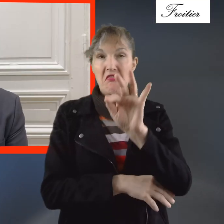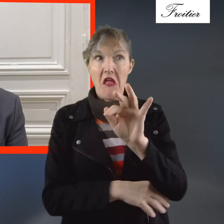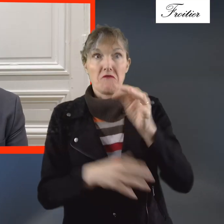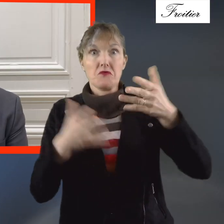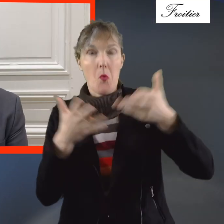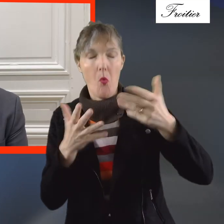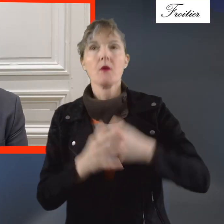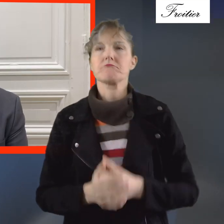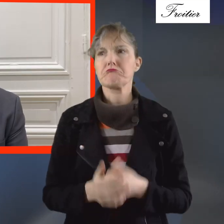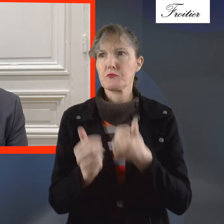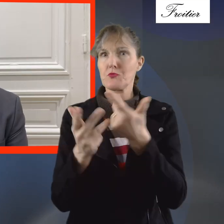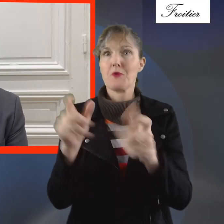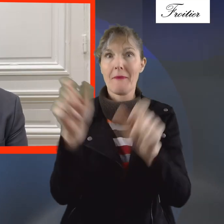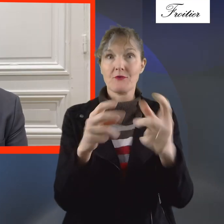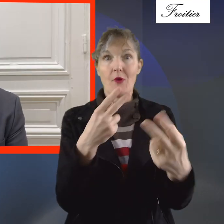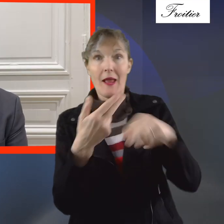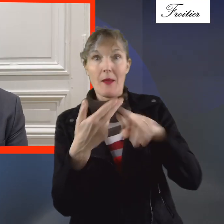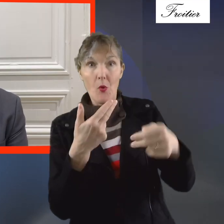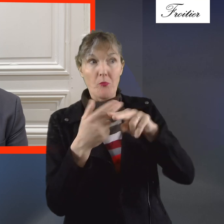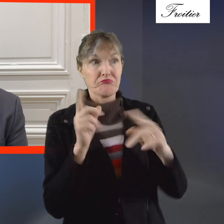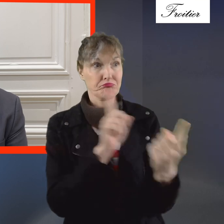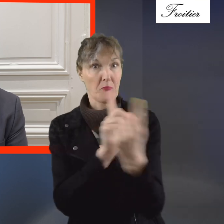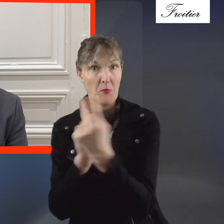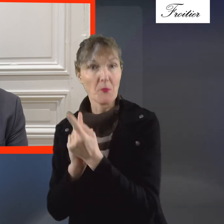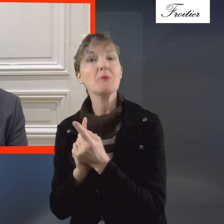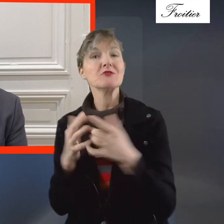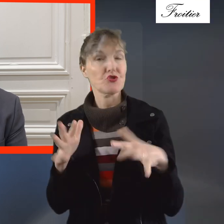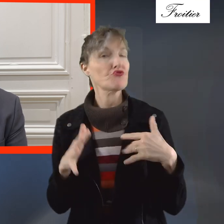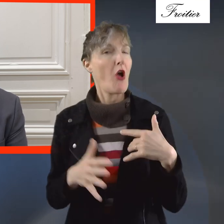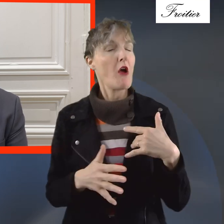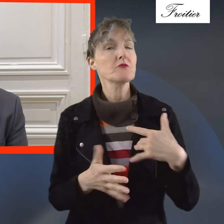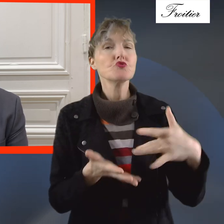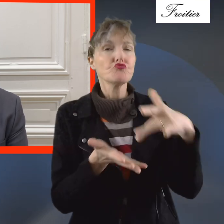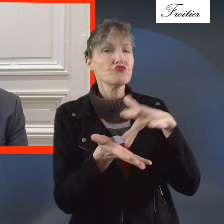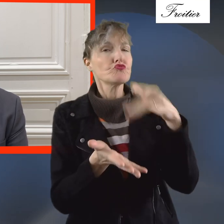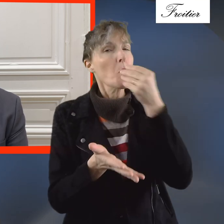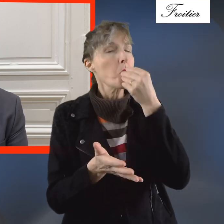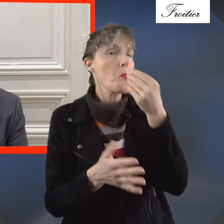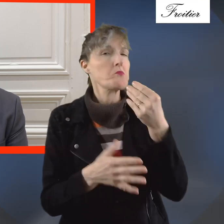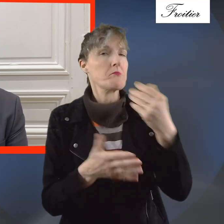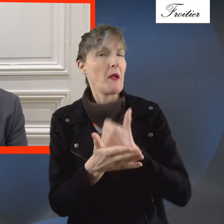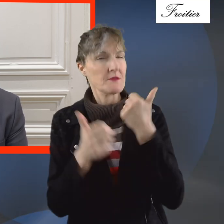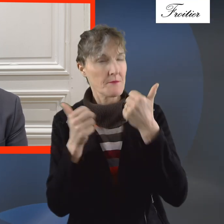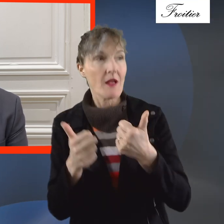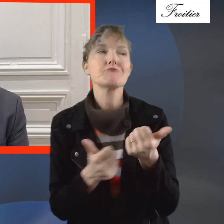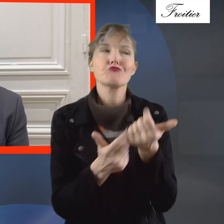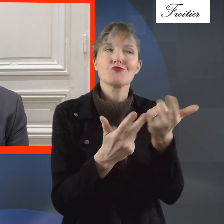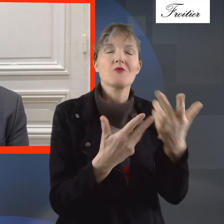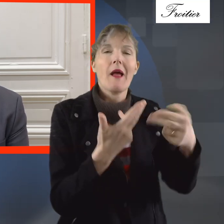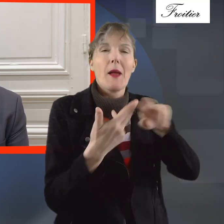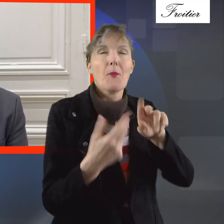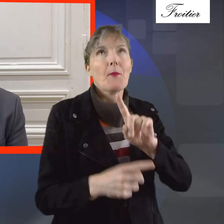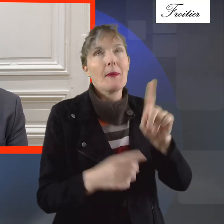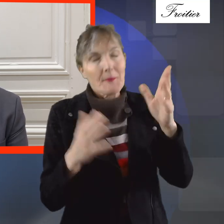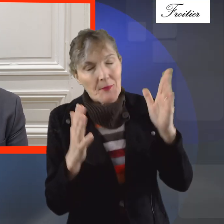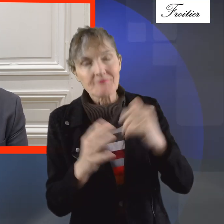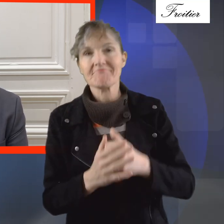de la part de certains élus, plusieurs rencontres ont déjà eu lieu, elles se passent généralement bien, il y a aussi bien sûr des élus qui ne répondent pas,